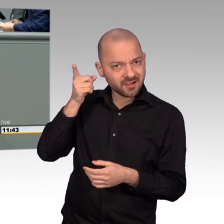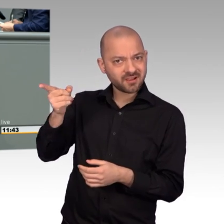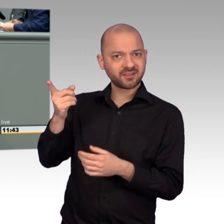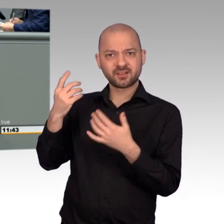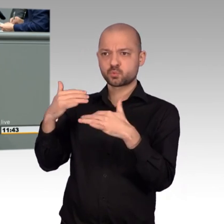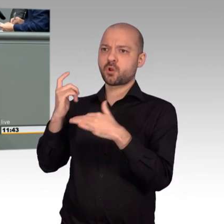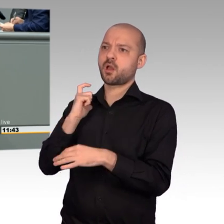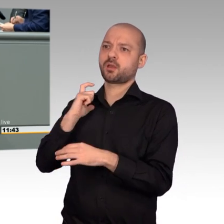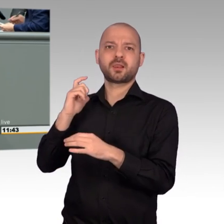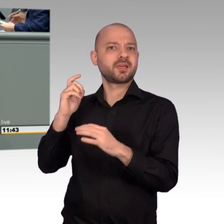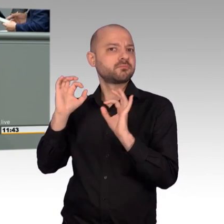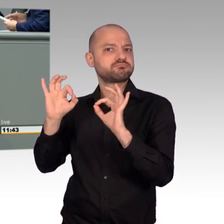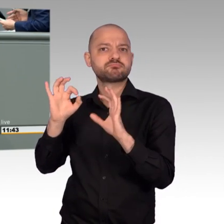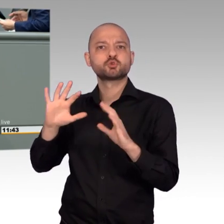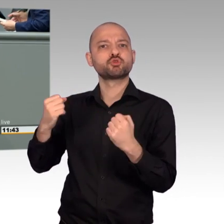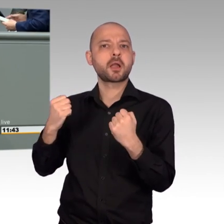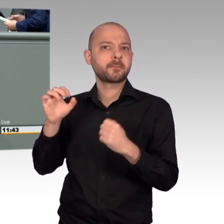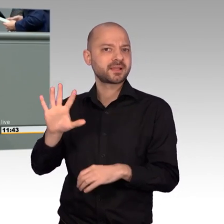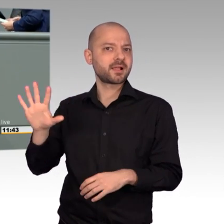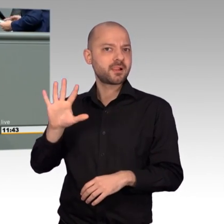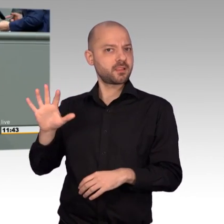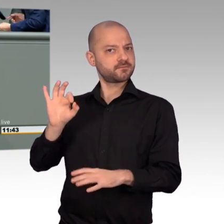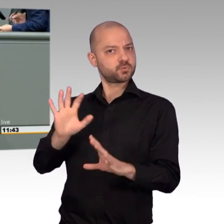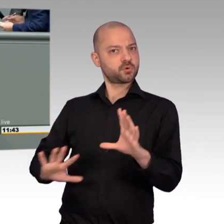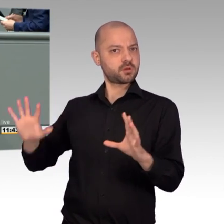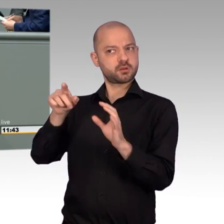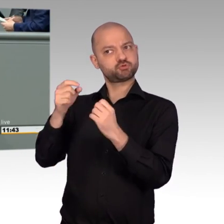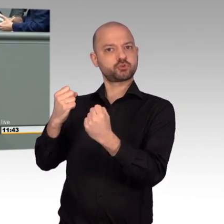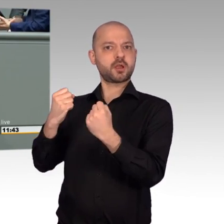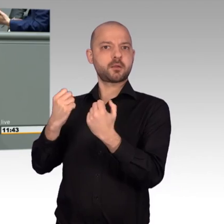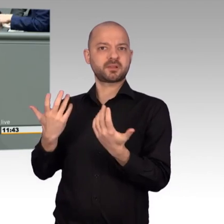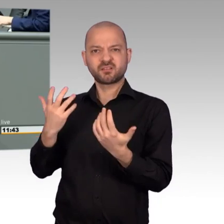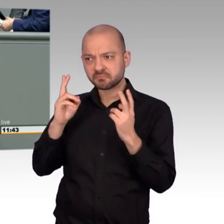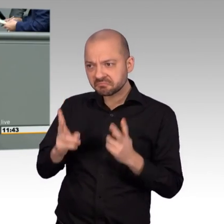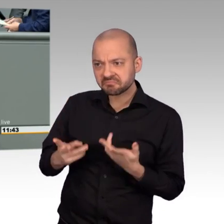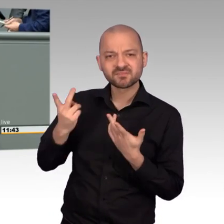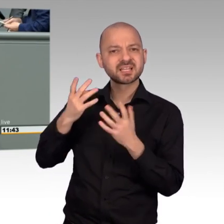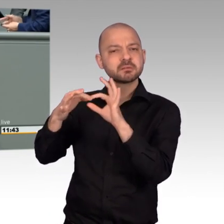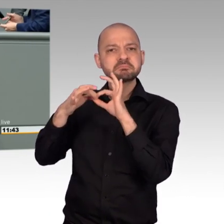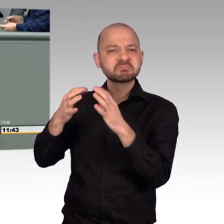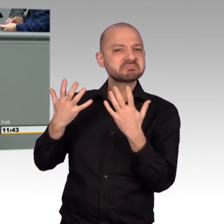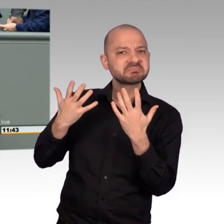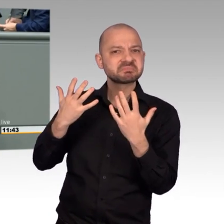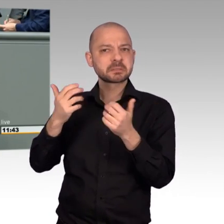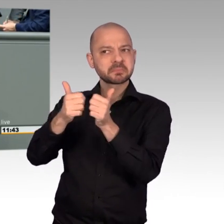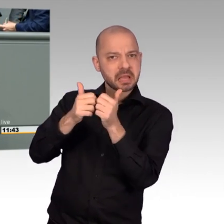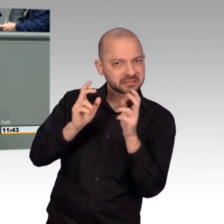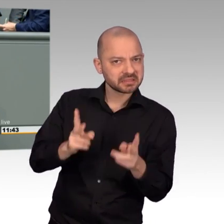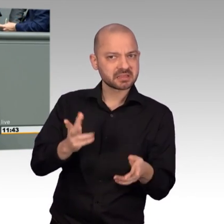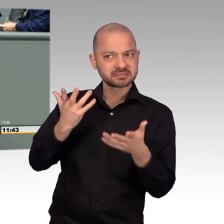Stabilisationsfaktor in dieser Region war, kein zuverlässiger Partner mehr ist. Meine Damen und Herren, die